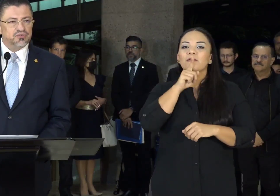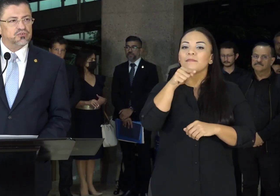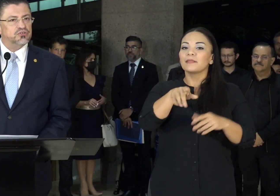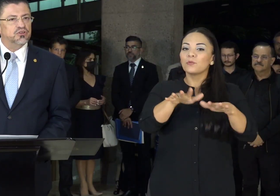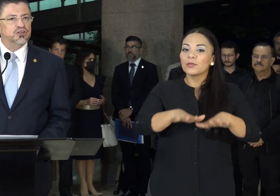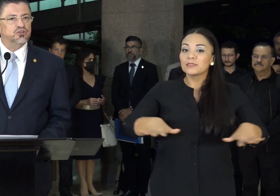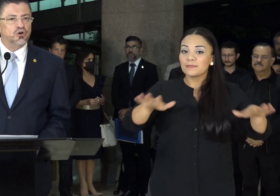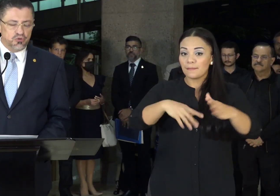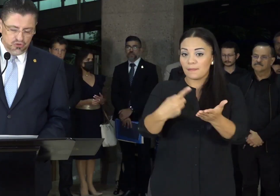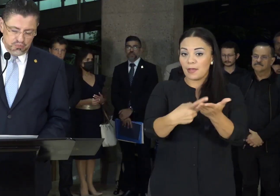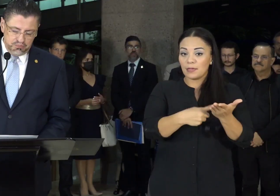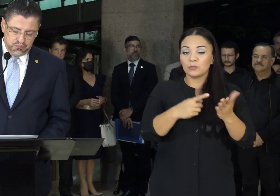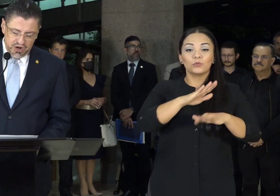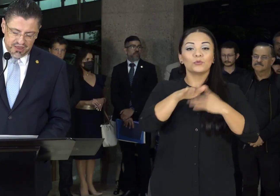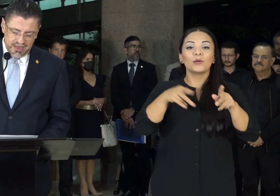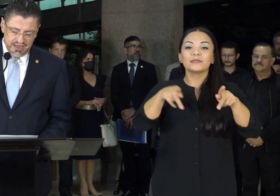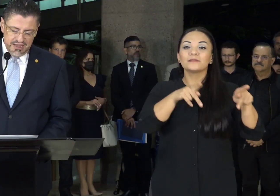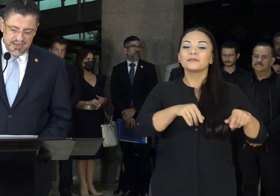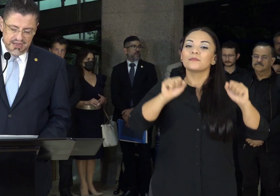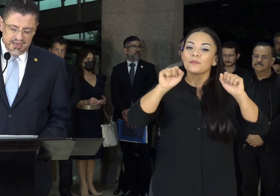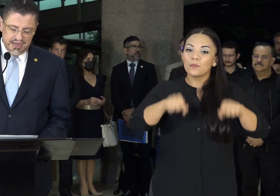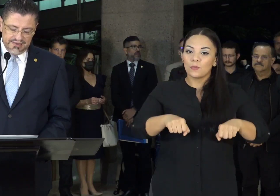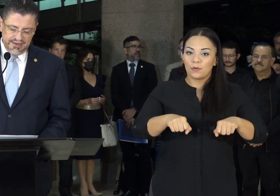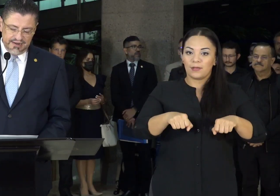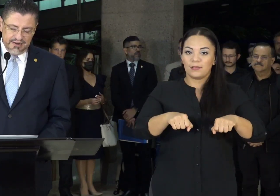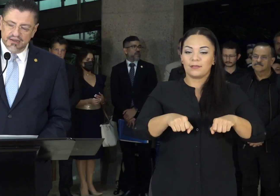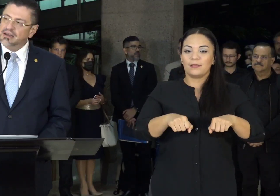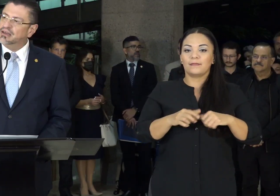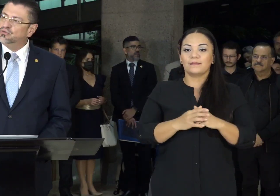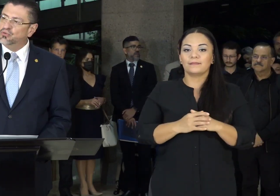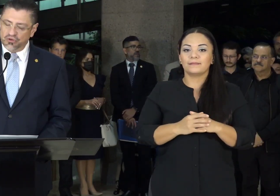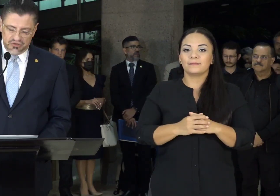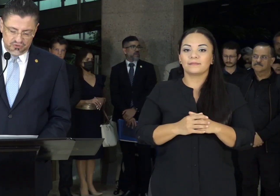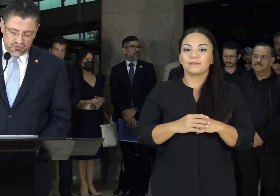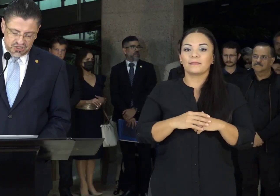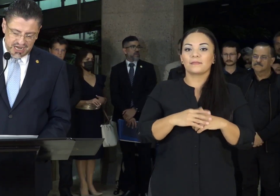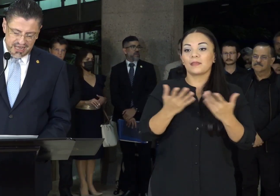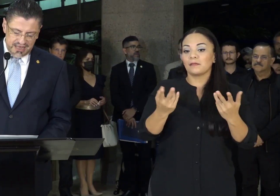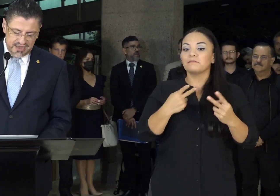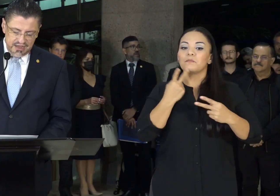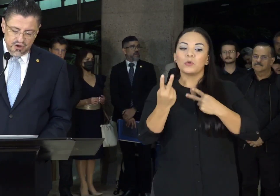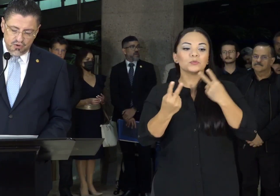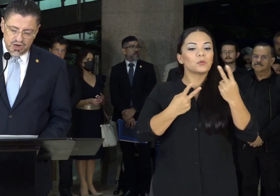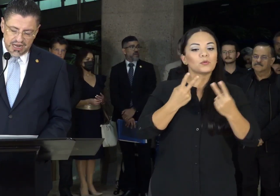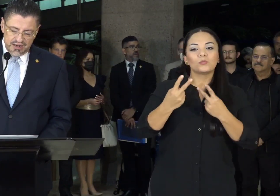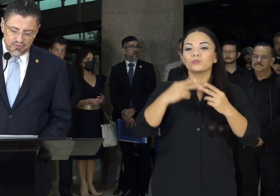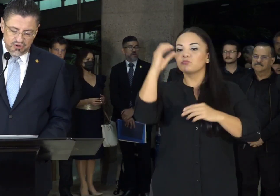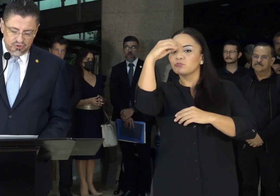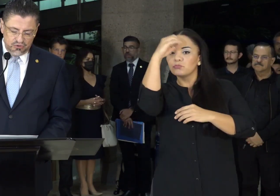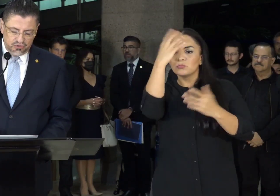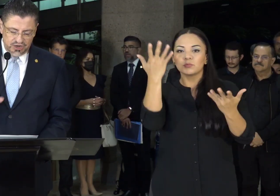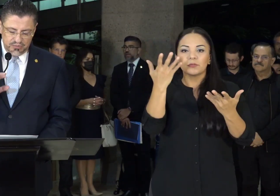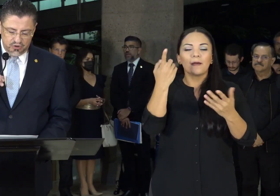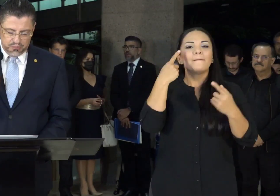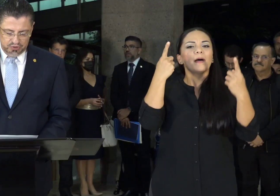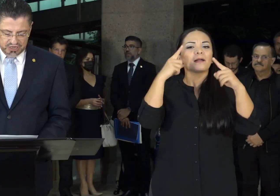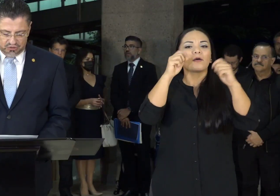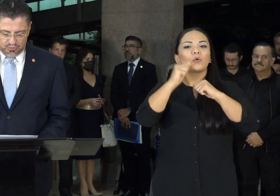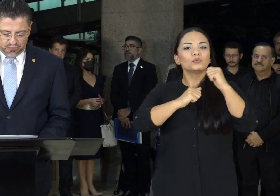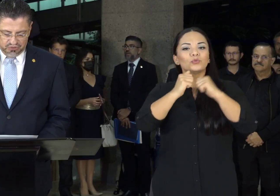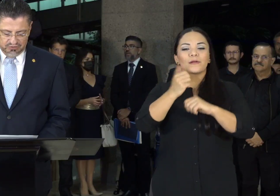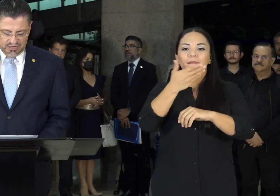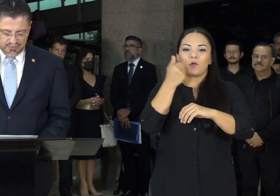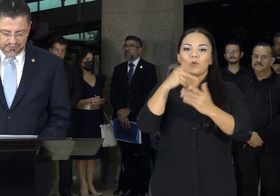espacio donde todo el mundo puede hacer su voz escuchada con el ánimo de construir el mejor